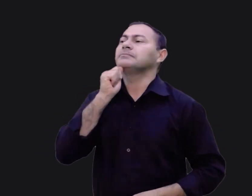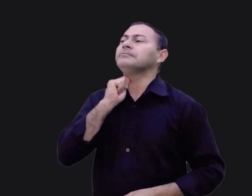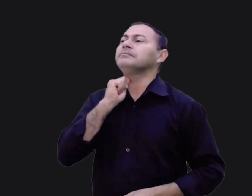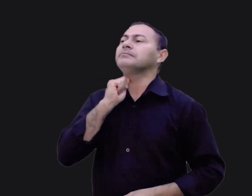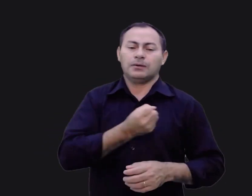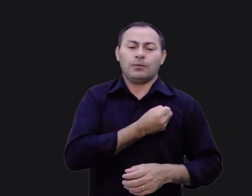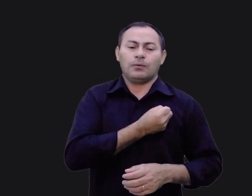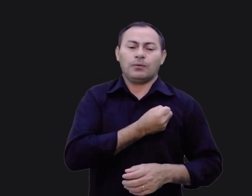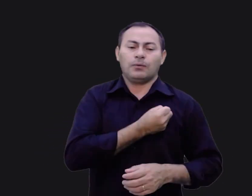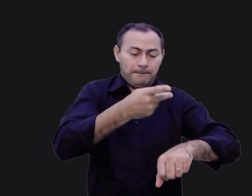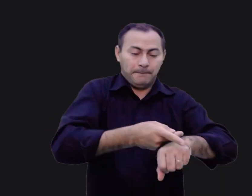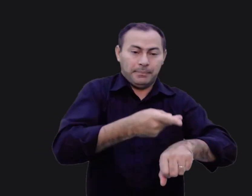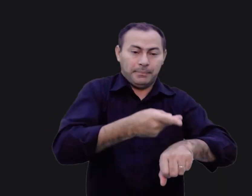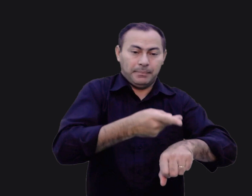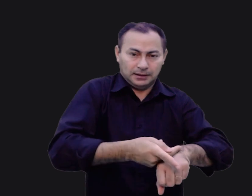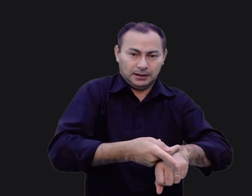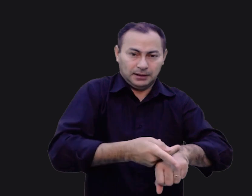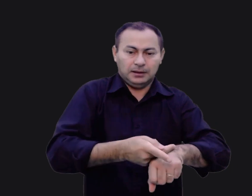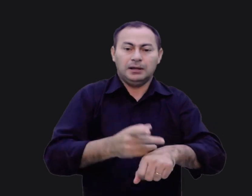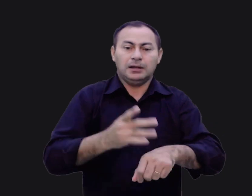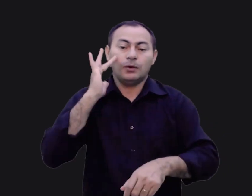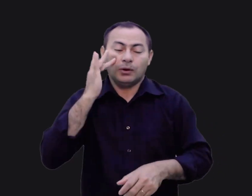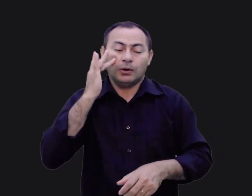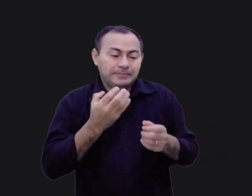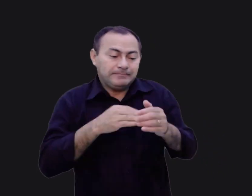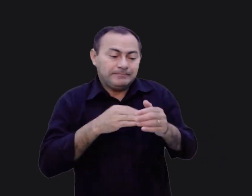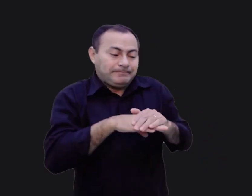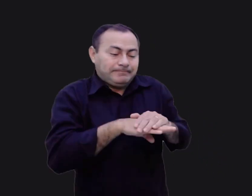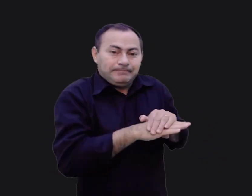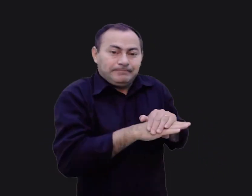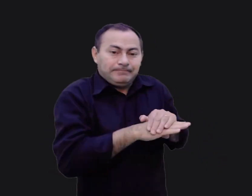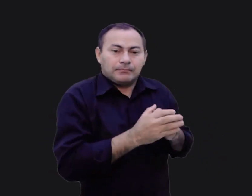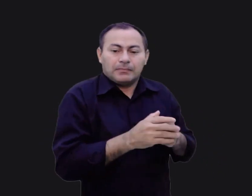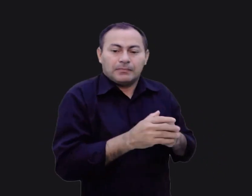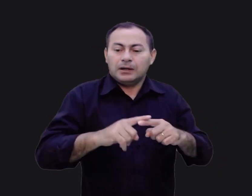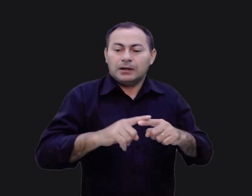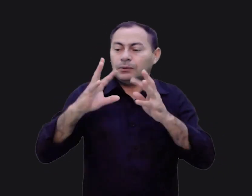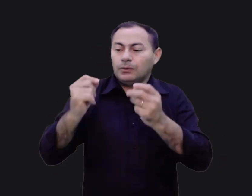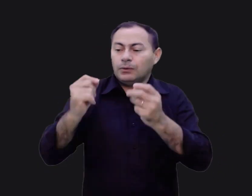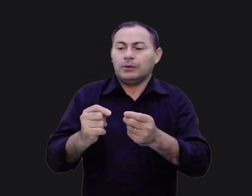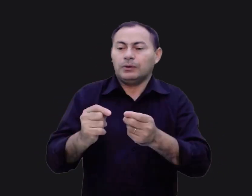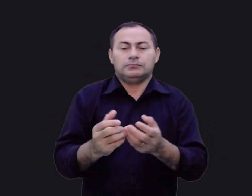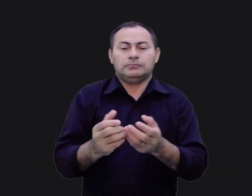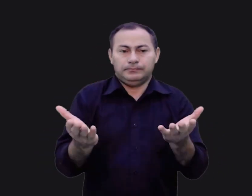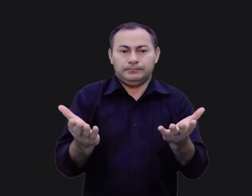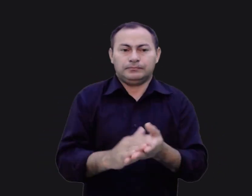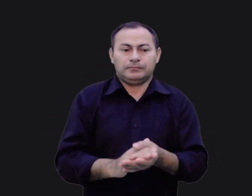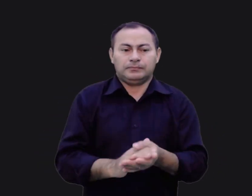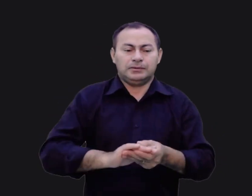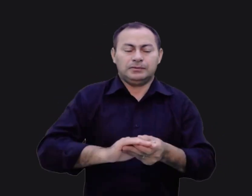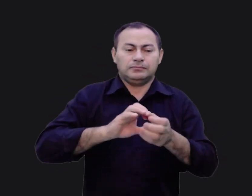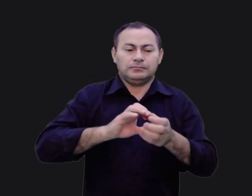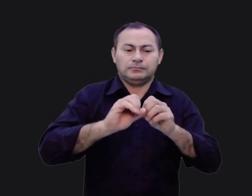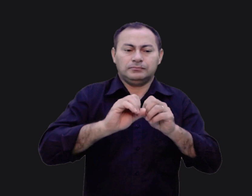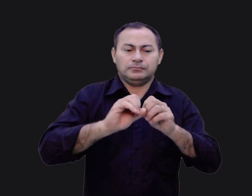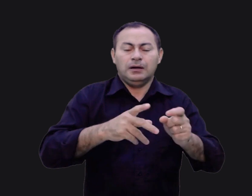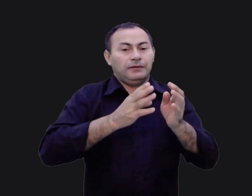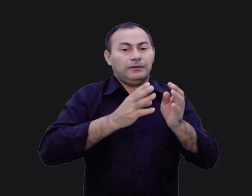certa quantidade de prata e ouro e escondeu tudo isso. Ele pecou porque todos foram explicitamente instruídos a não